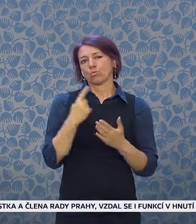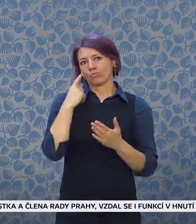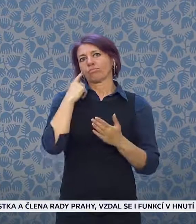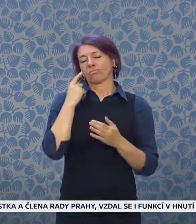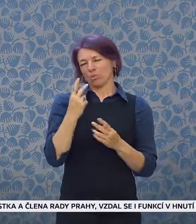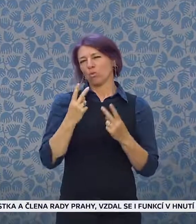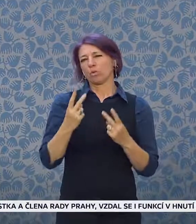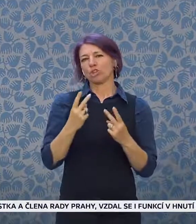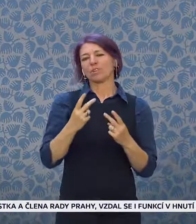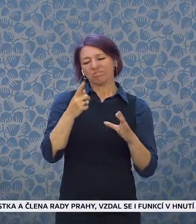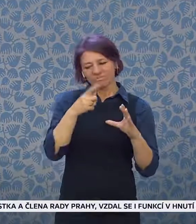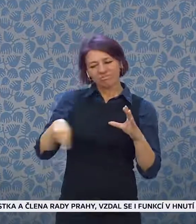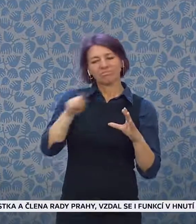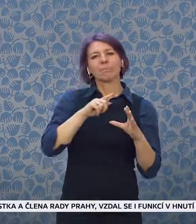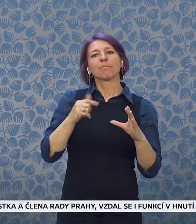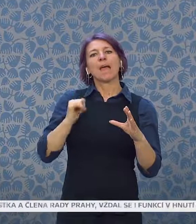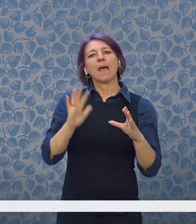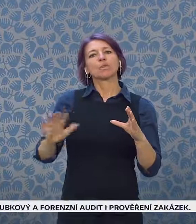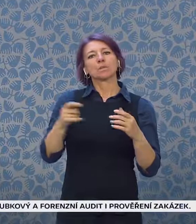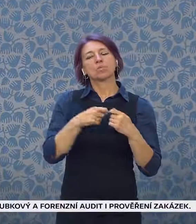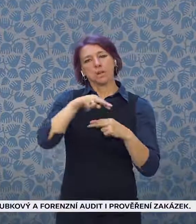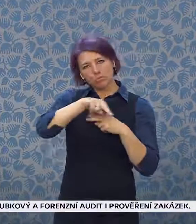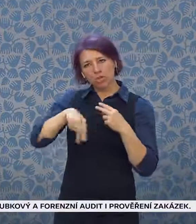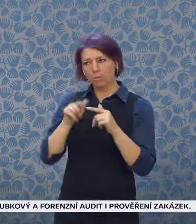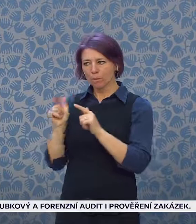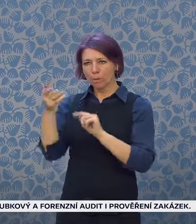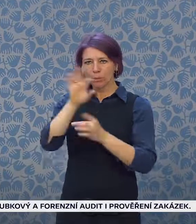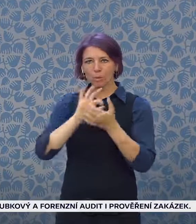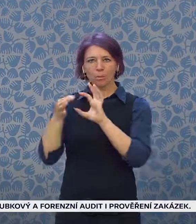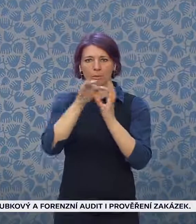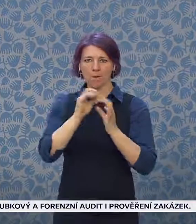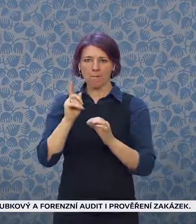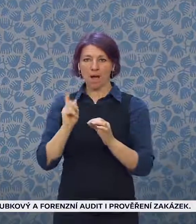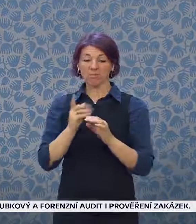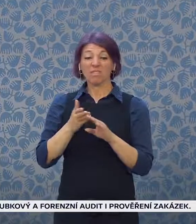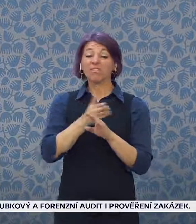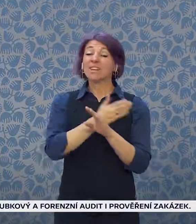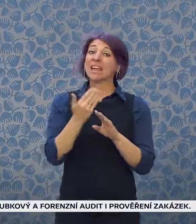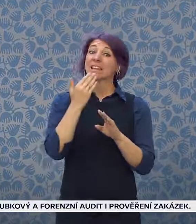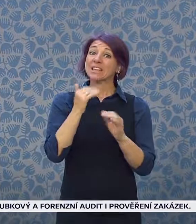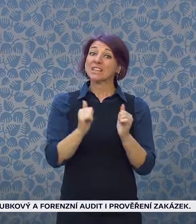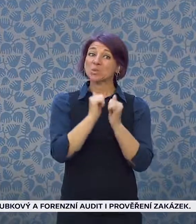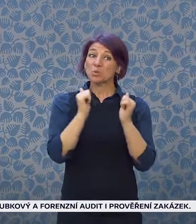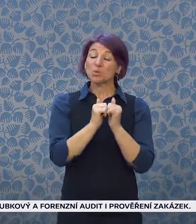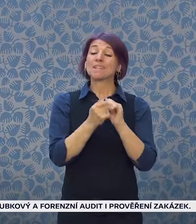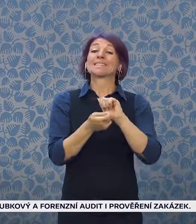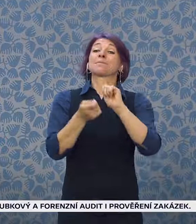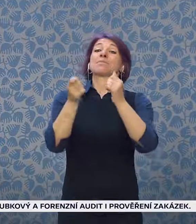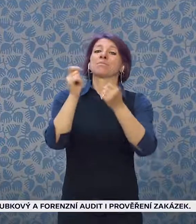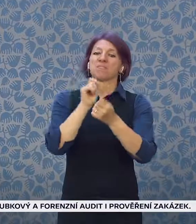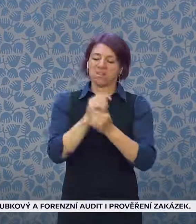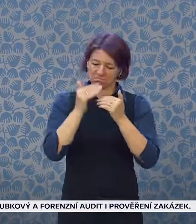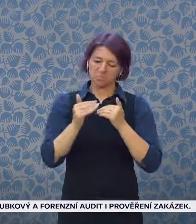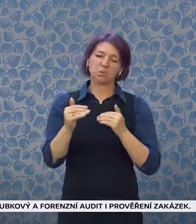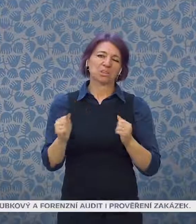naši vzájemnou provázanost a teď nás čekají tedy velmi těžká, složitá rozhodnutí, pokud jde o energetickou unii.